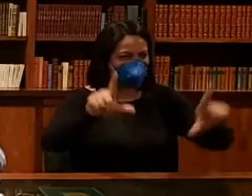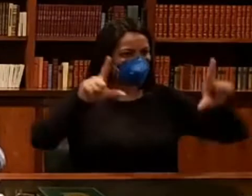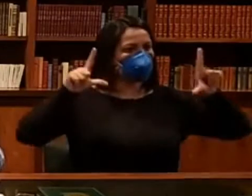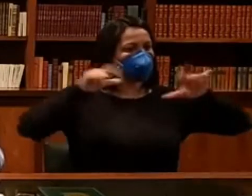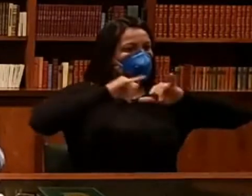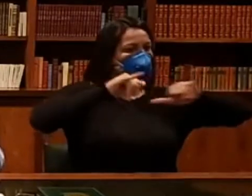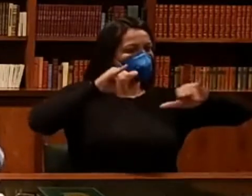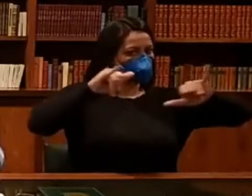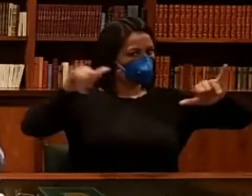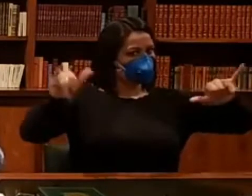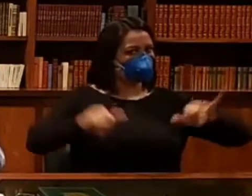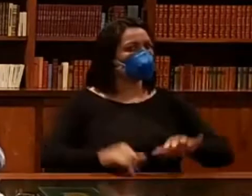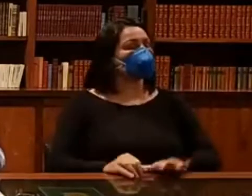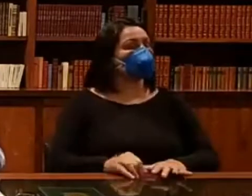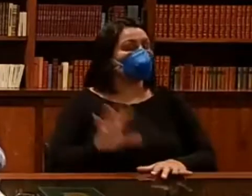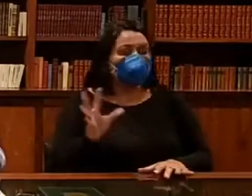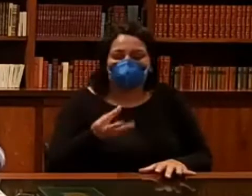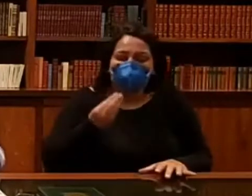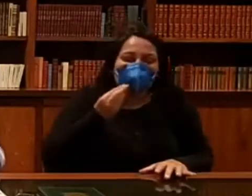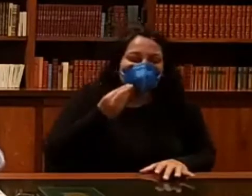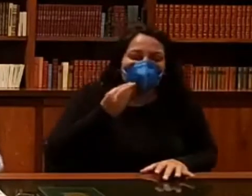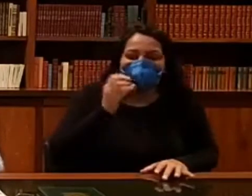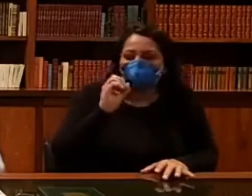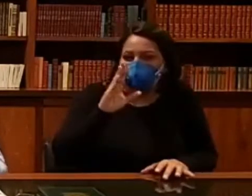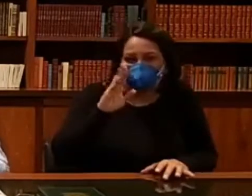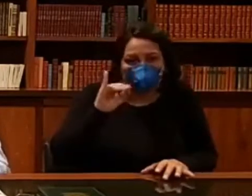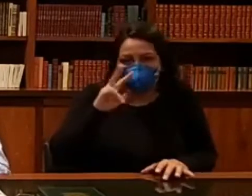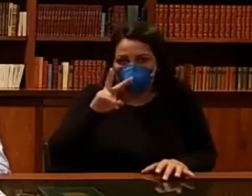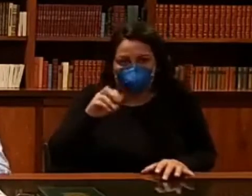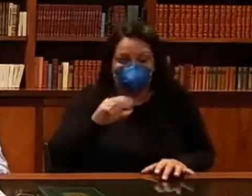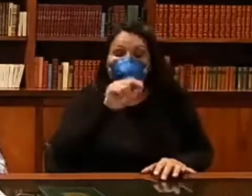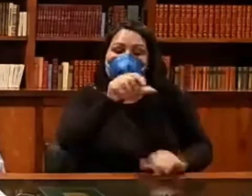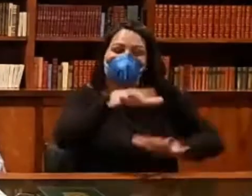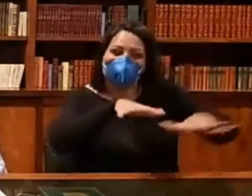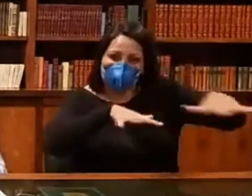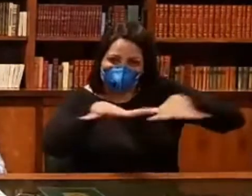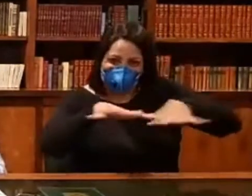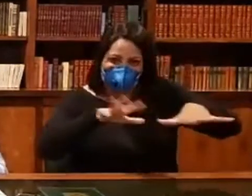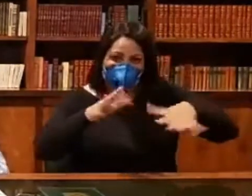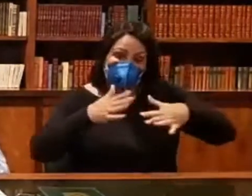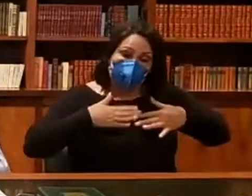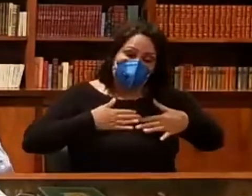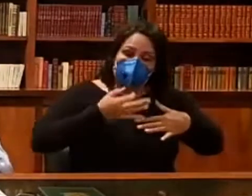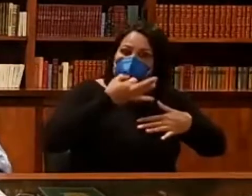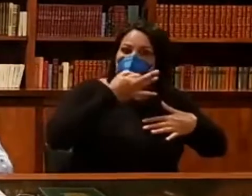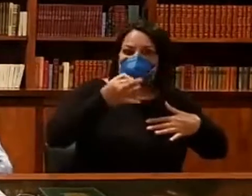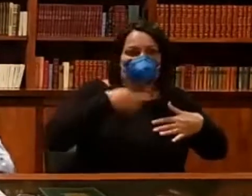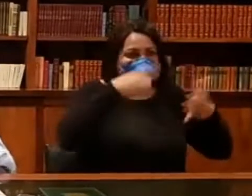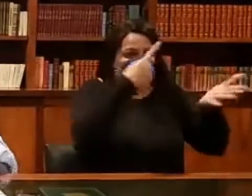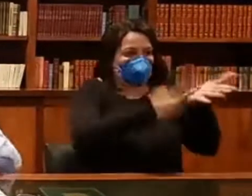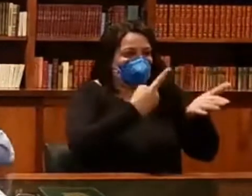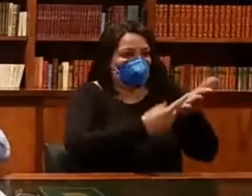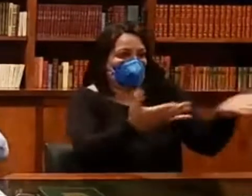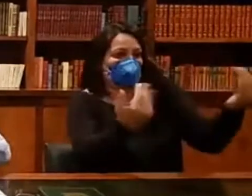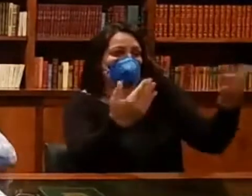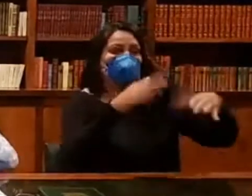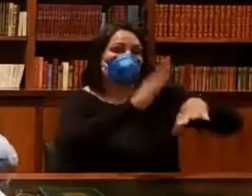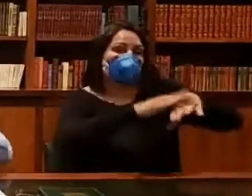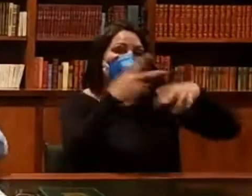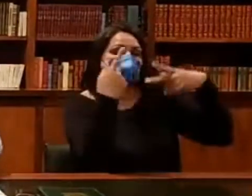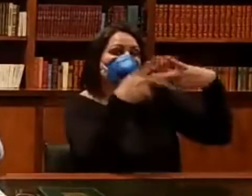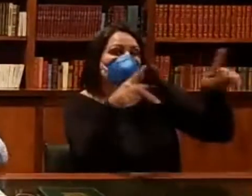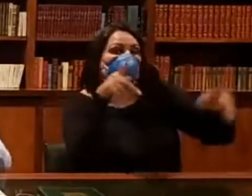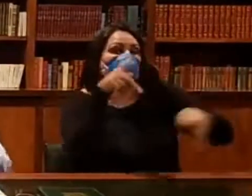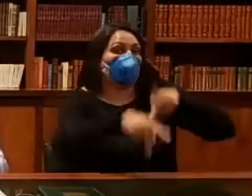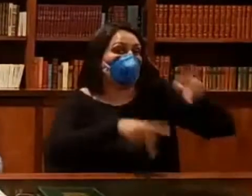vai ao às 20h30. Obviamente que esse movimento, no meu entender, que não foi eu que programei, é um movimento espontâneo,